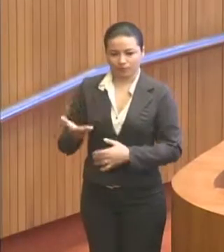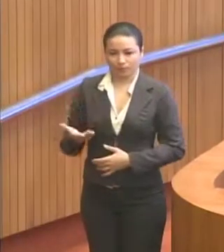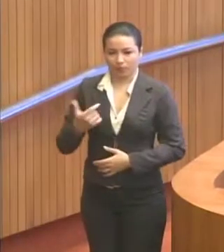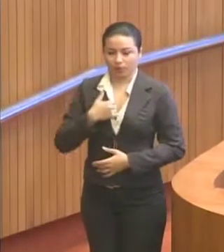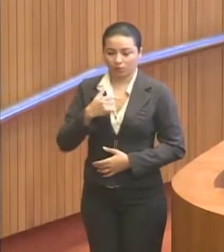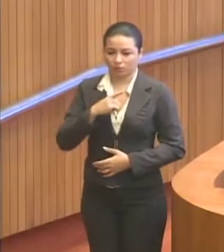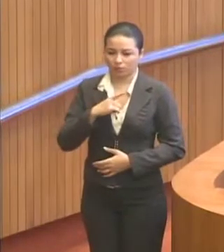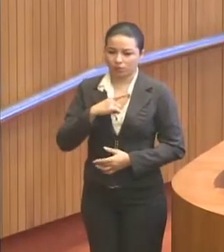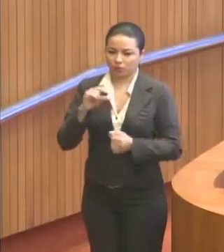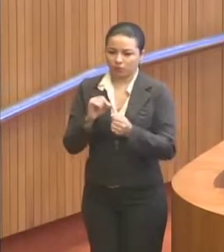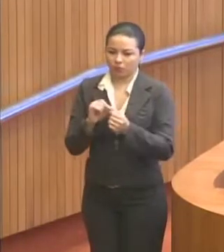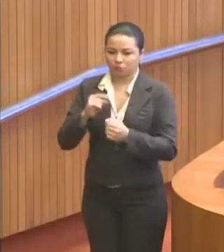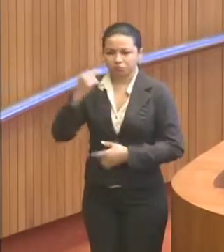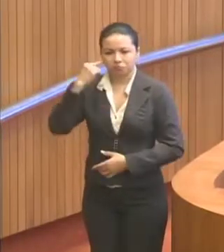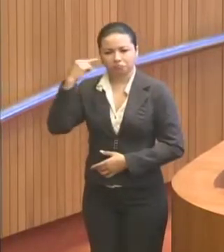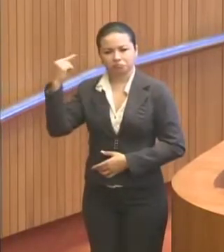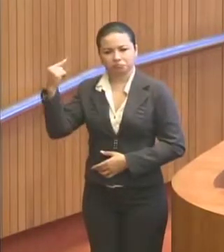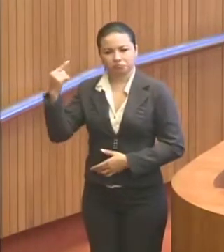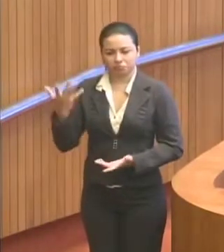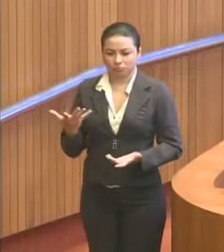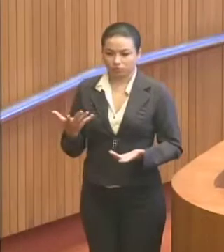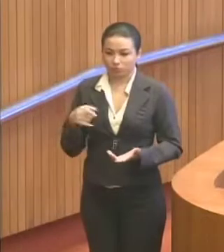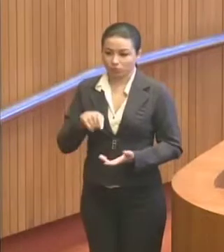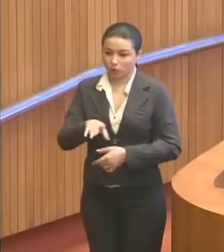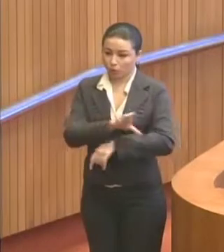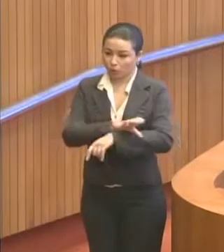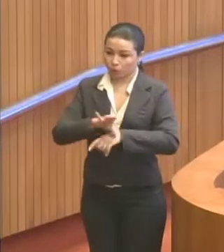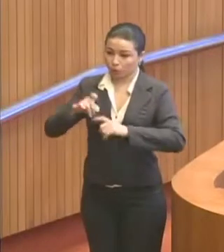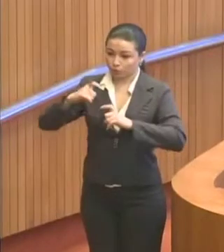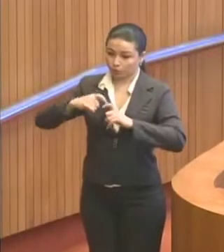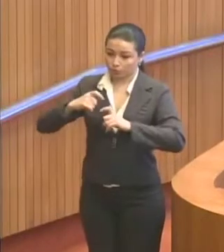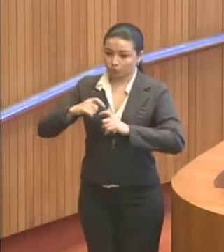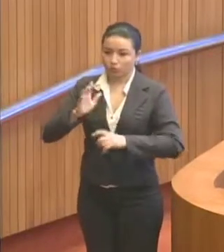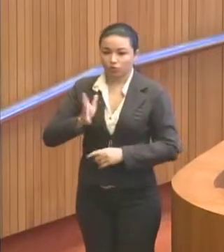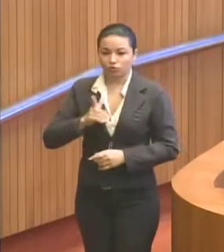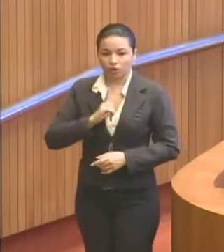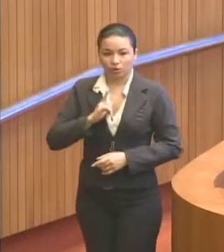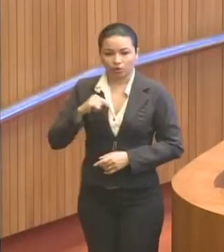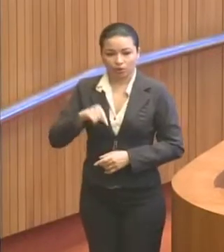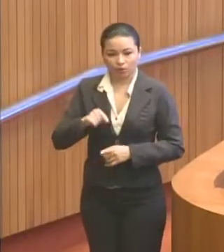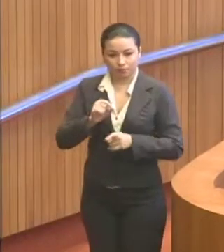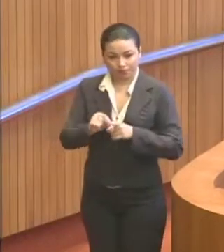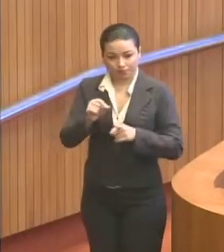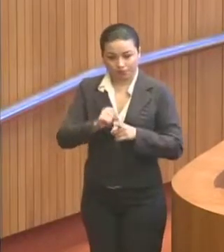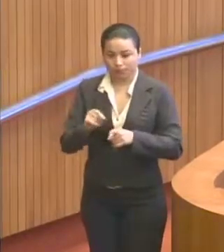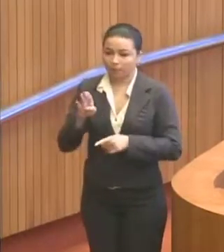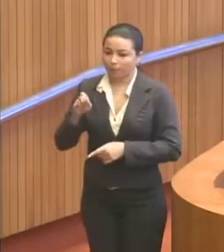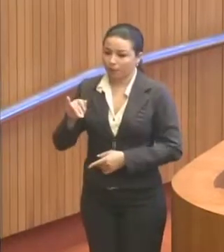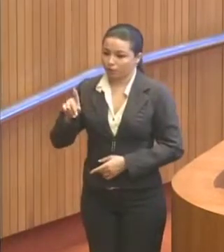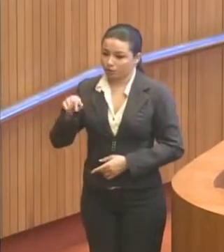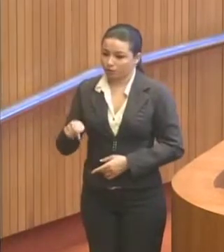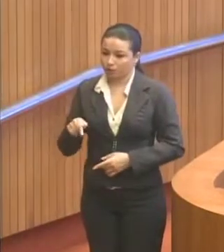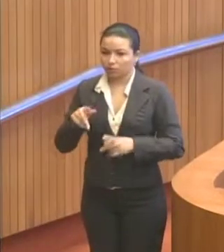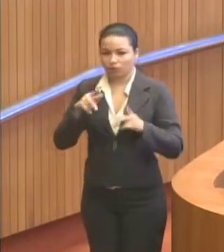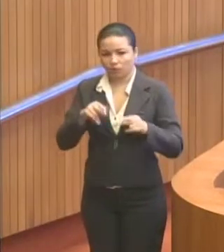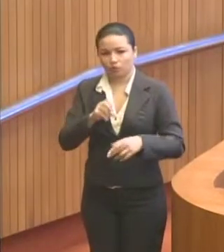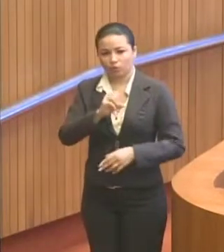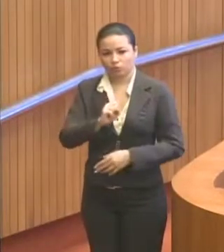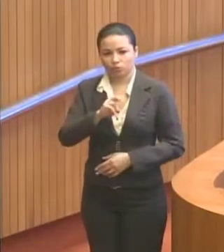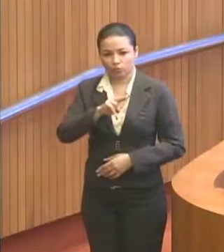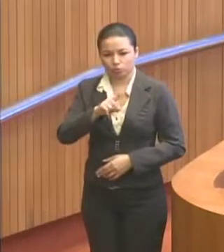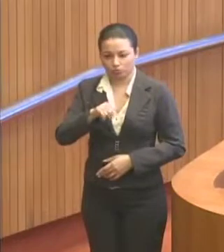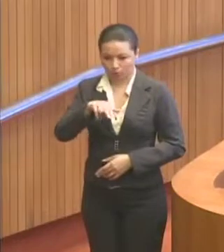Eu tenho feito uma analogia que esse curso de Medicina está para Pinheiro, está para a Baixada, como a Suzano